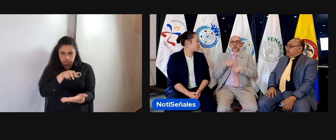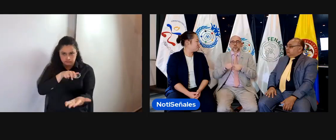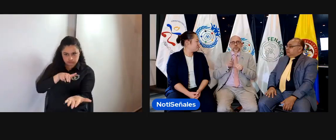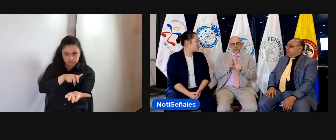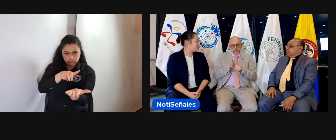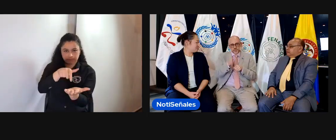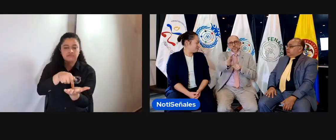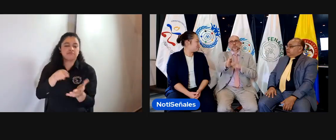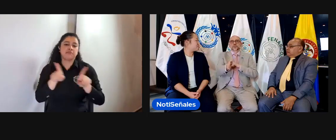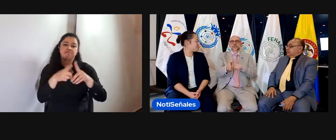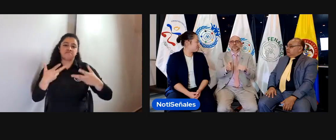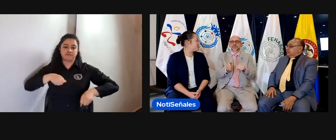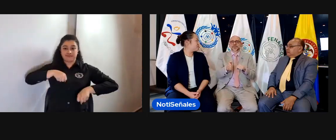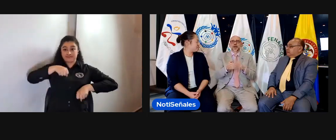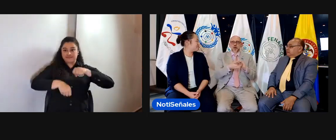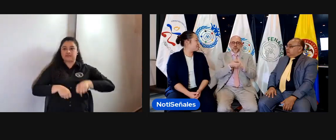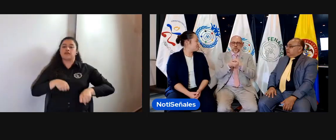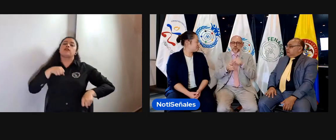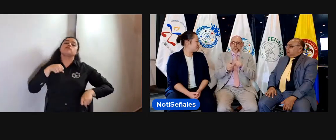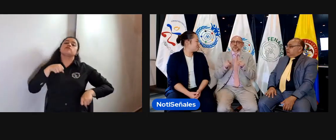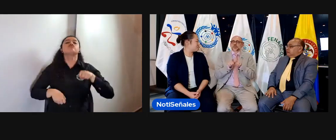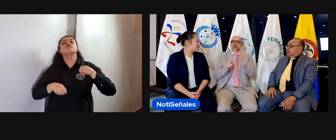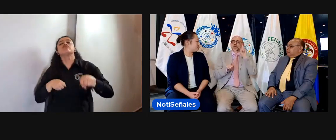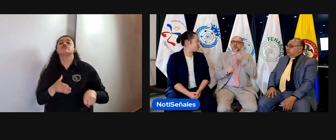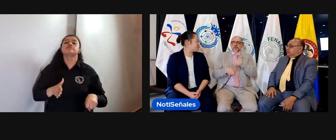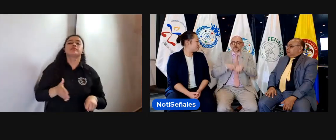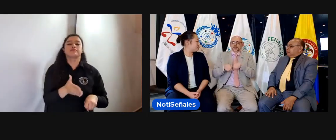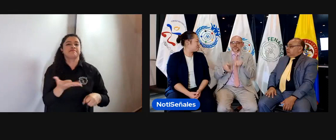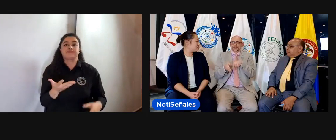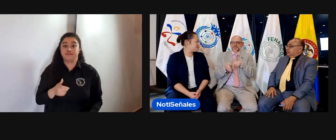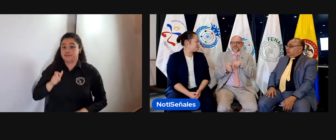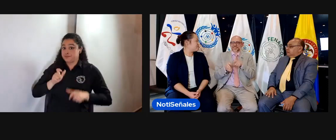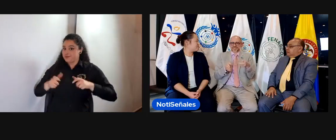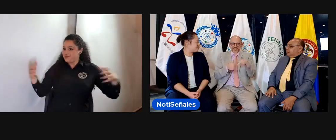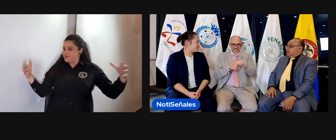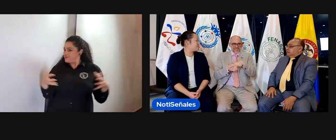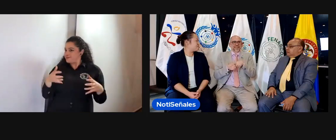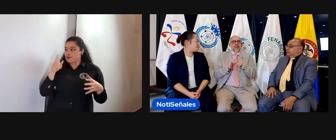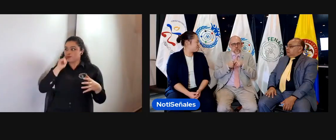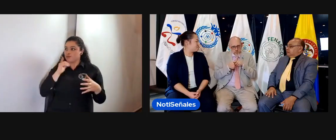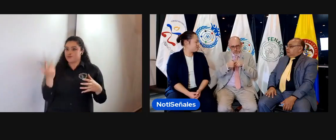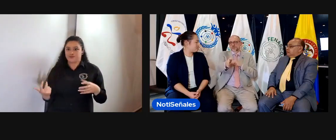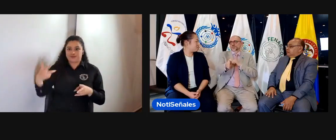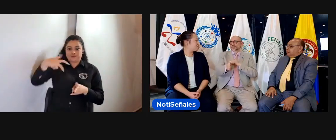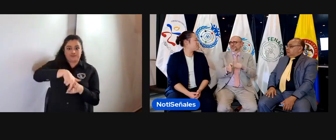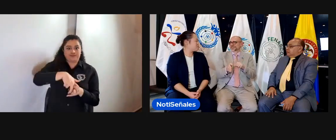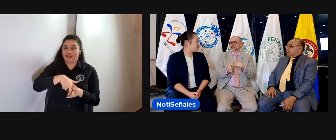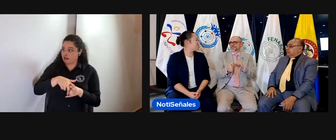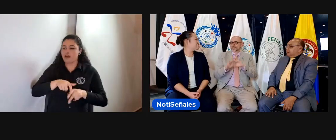Efectivamente, pues, uno puede ir caminando o puede ir en bicicleta y quizás en bicicleta va mucho más rápido.